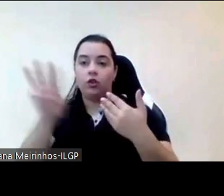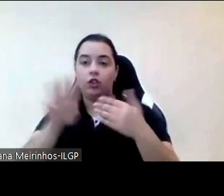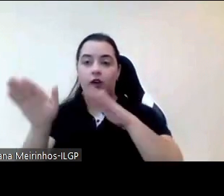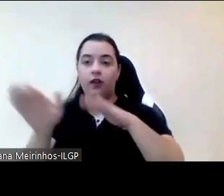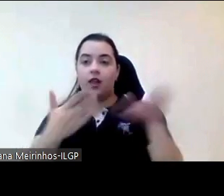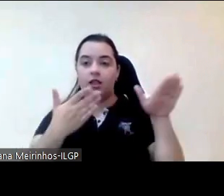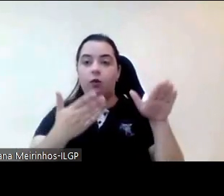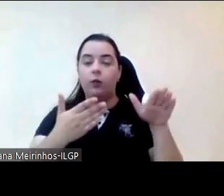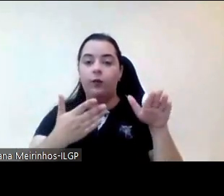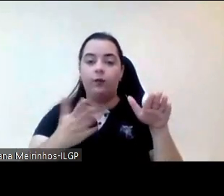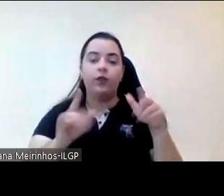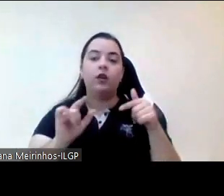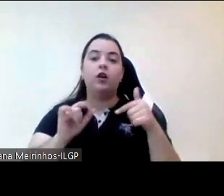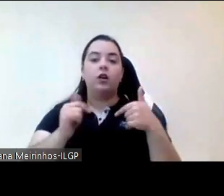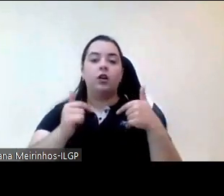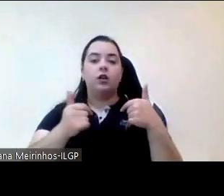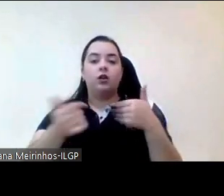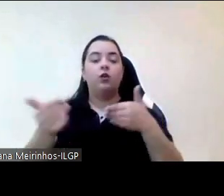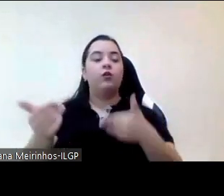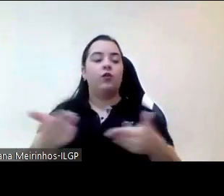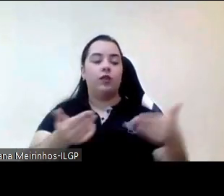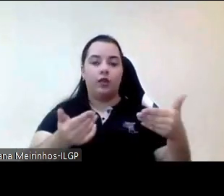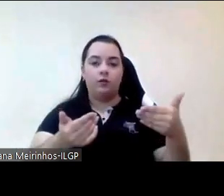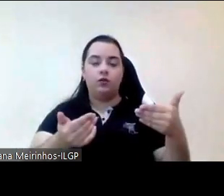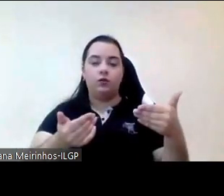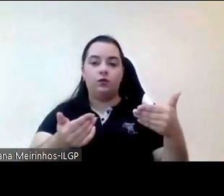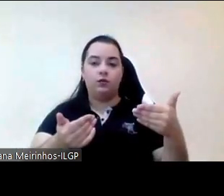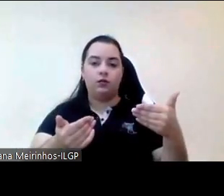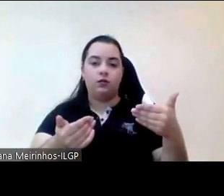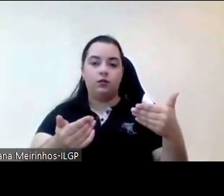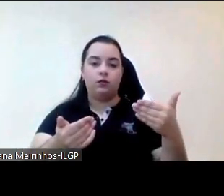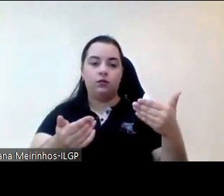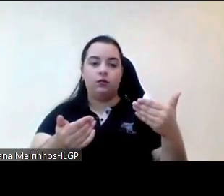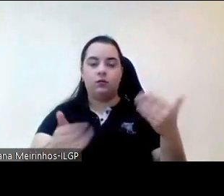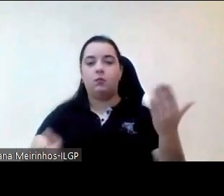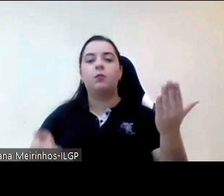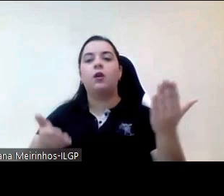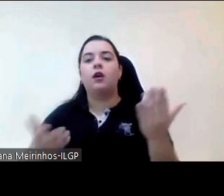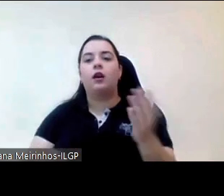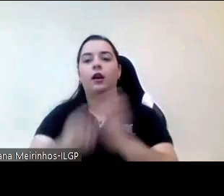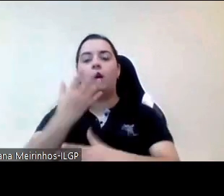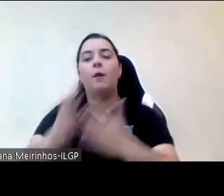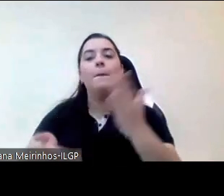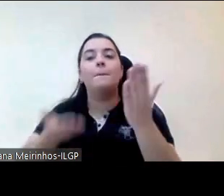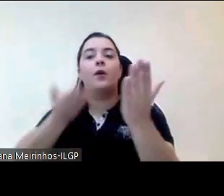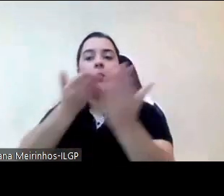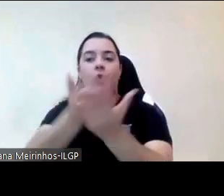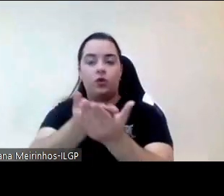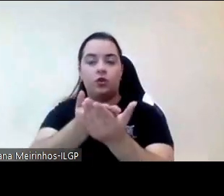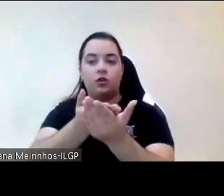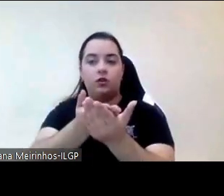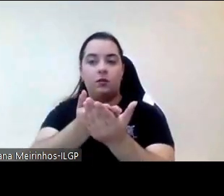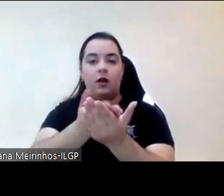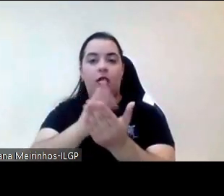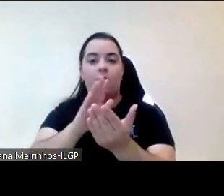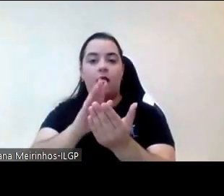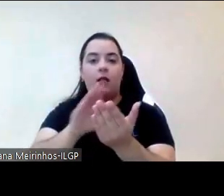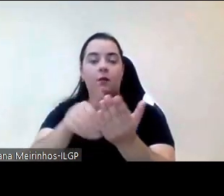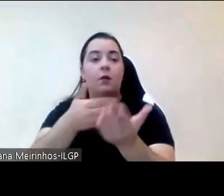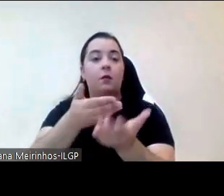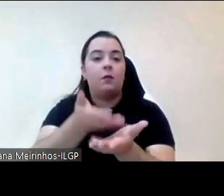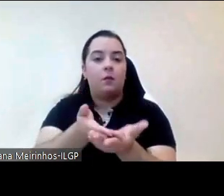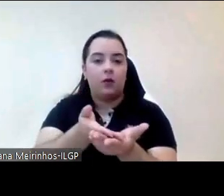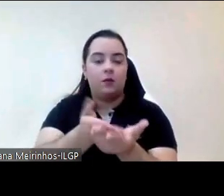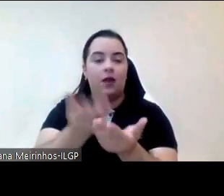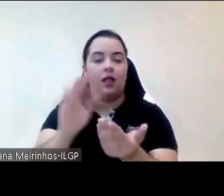apresentar uma proposta de valor para implementar no respectivo serviço no respectivo serviço de origem que será monitorizado